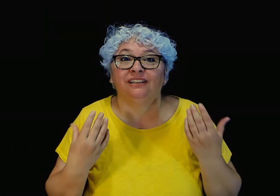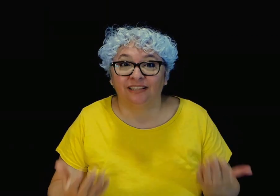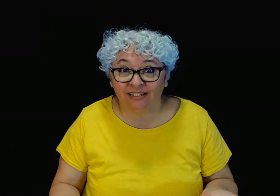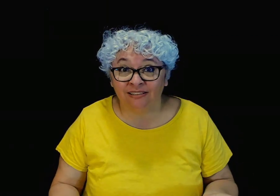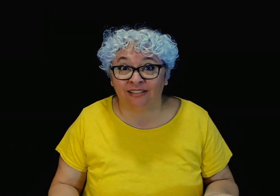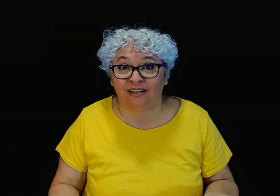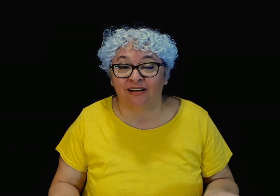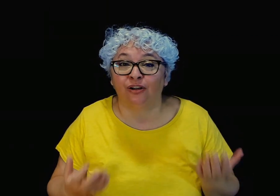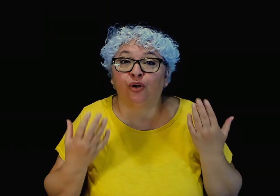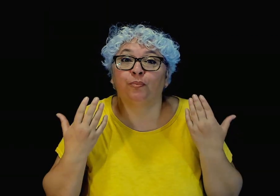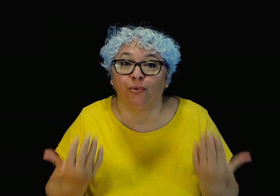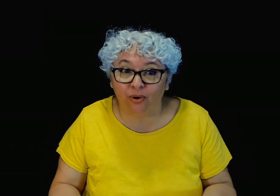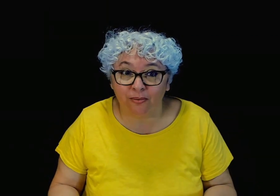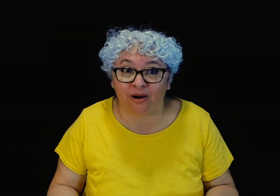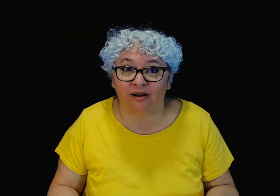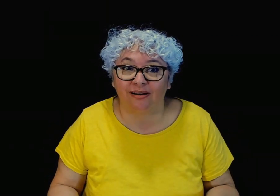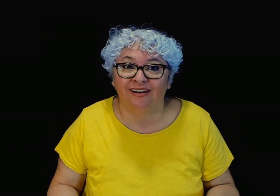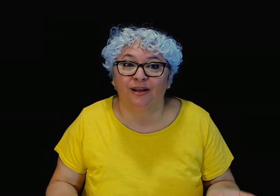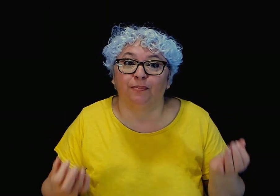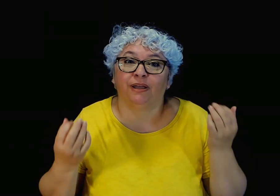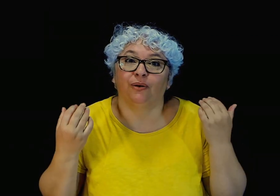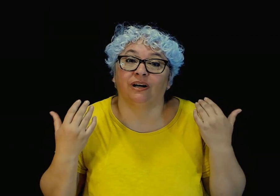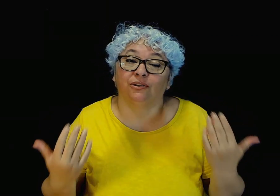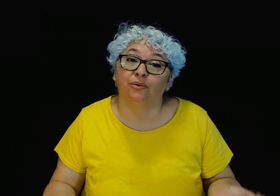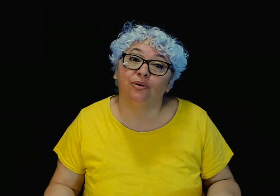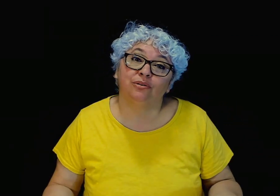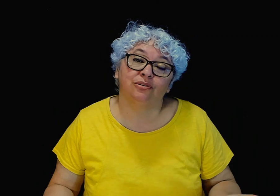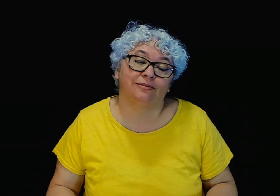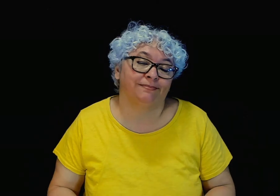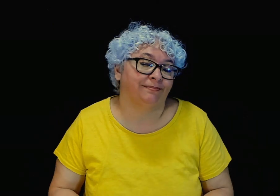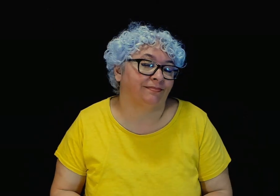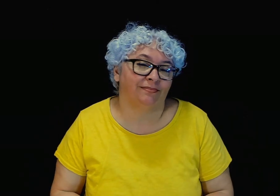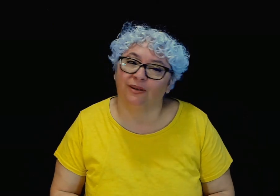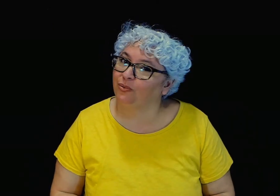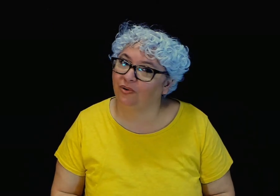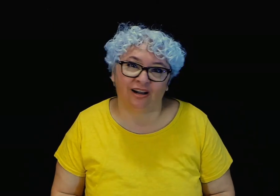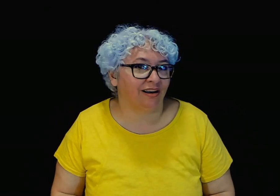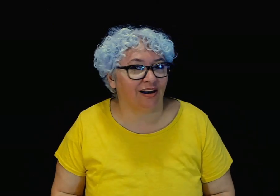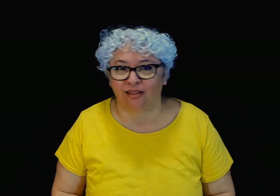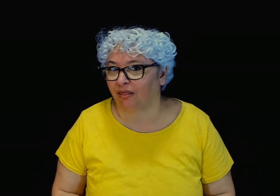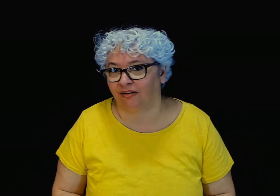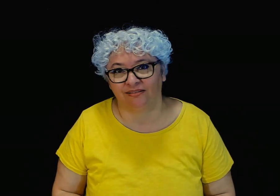intenta lo prueba pero a todos nunca alcanza